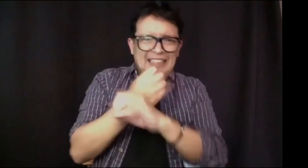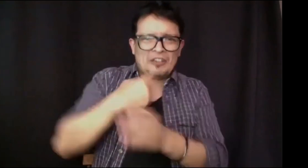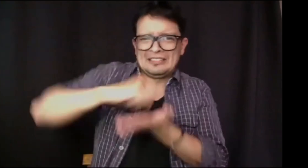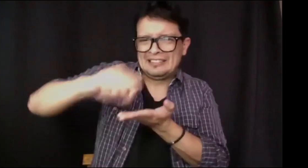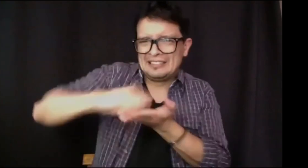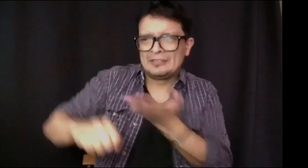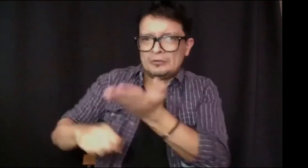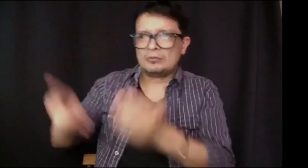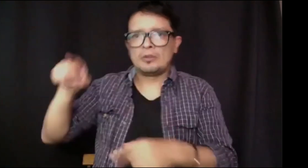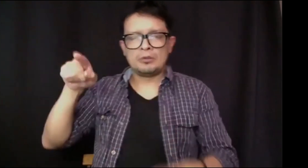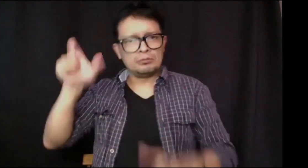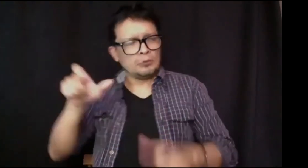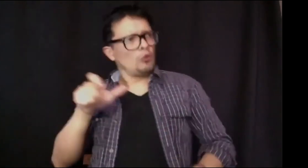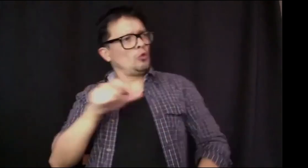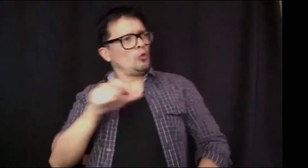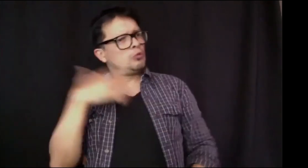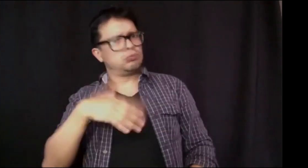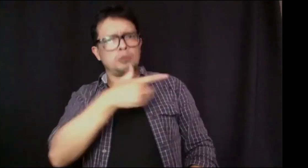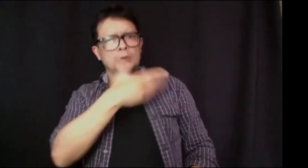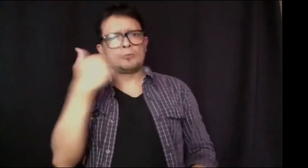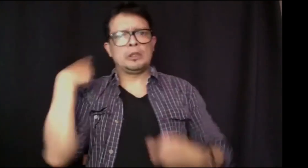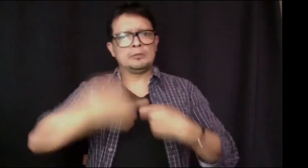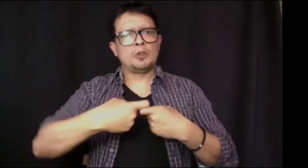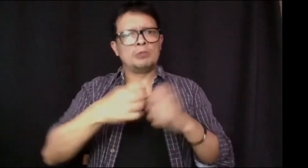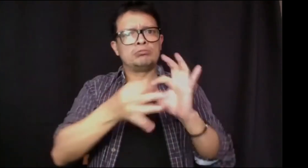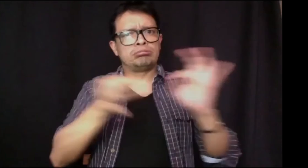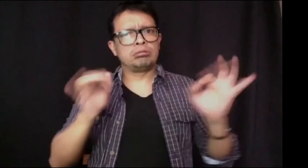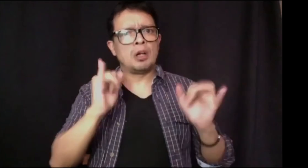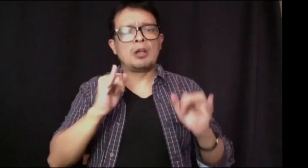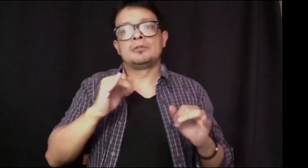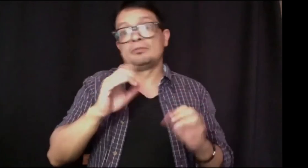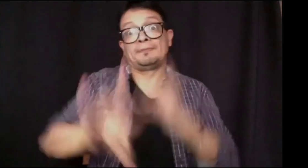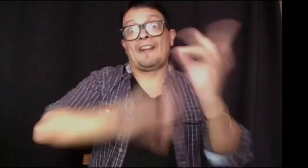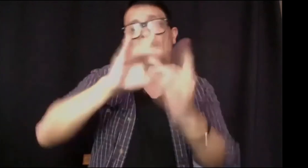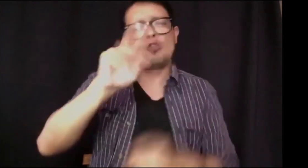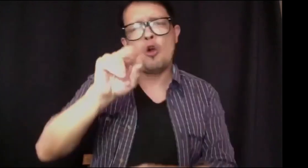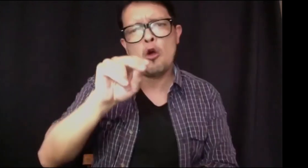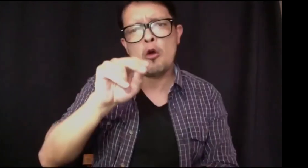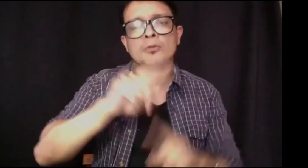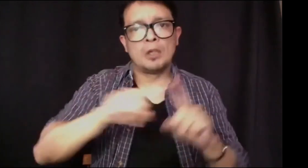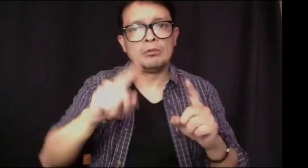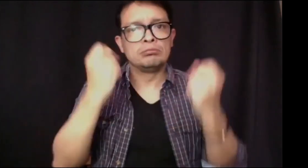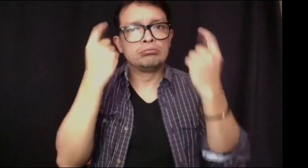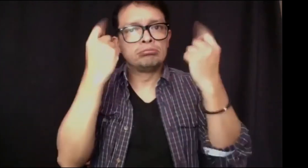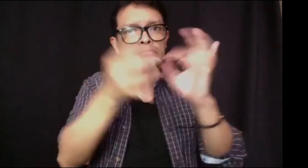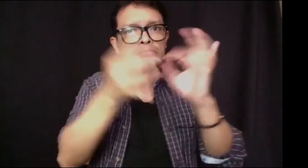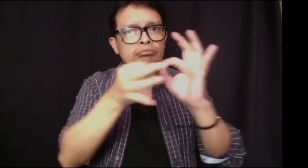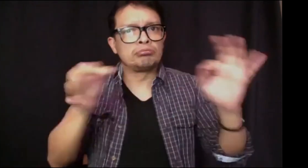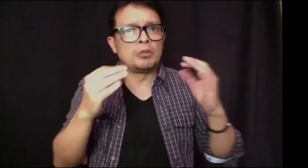Ahora, por ejemplo, observamos que a través de muchas plataformas de comunicación, por ejemplo, WhatsApp, permite que nosotros